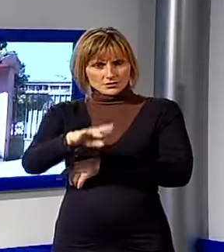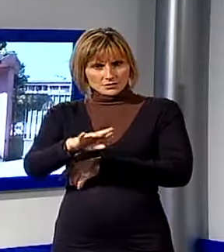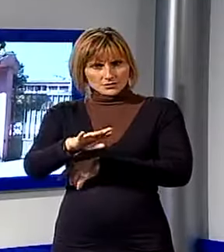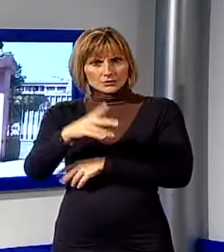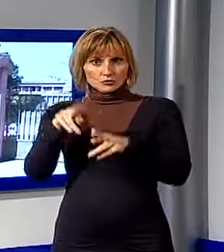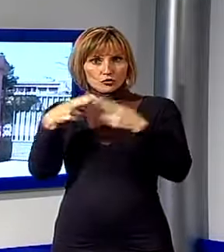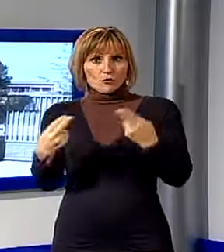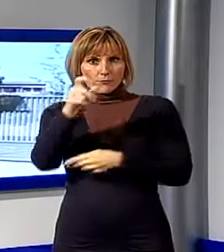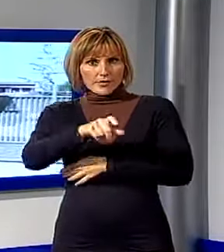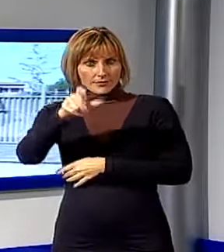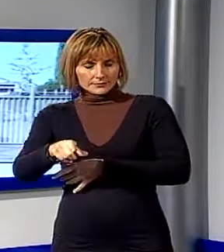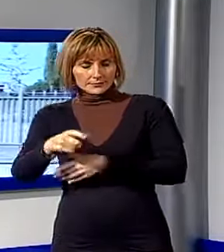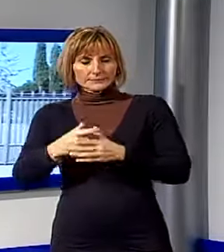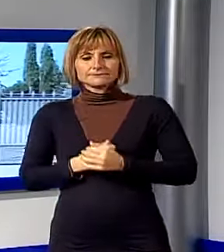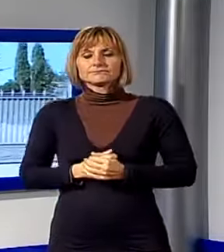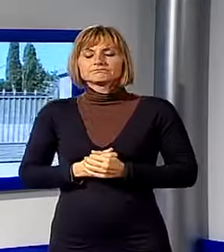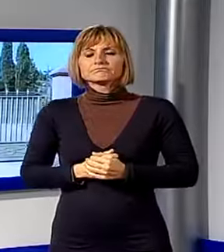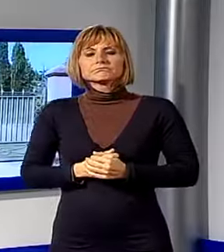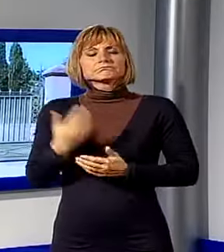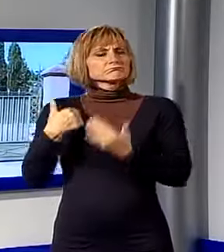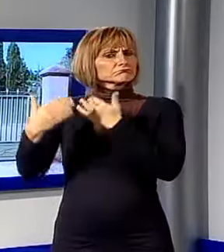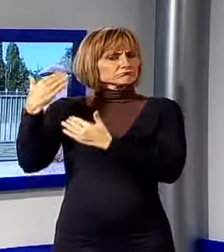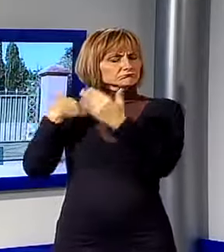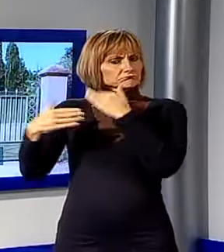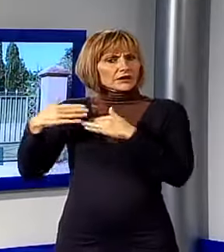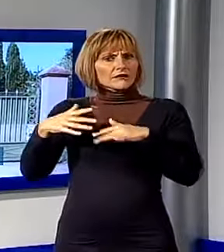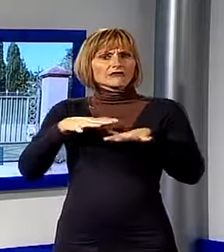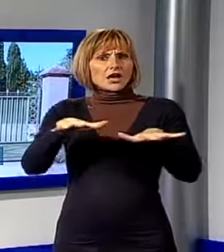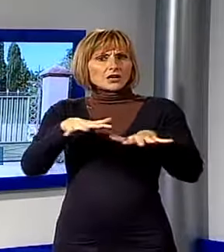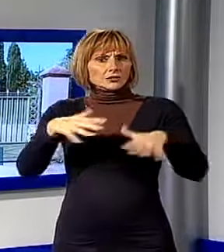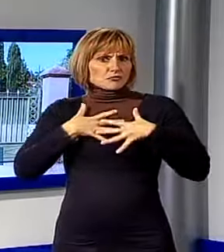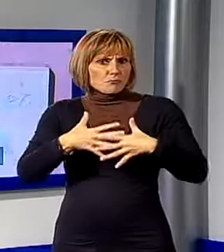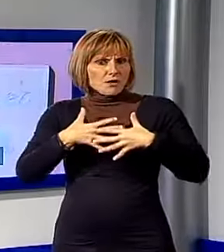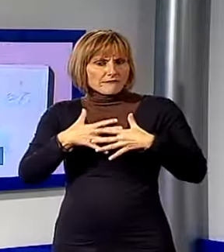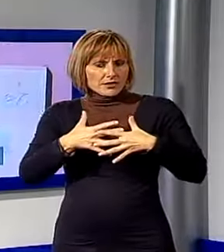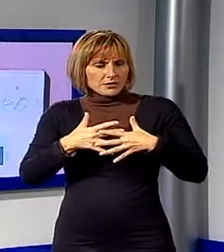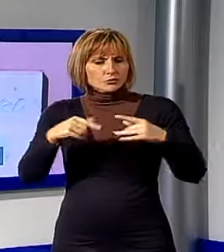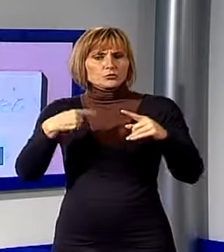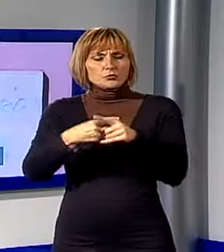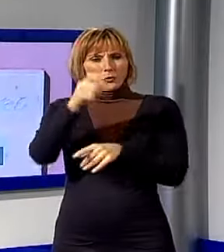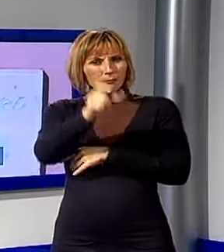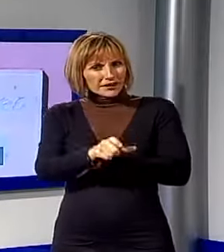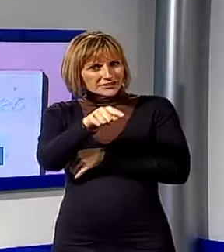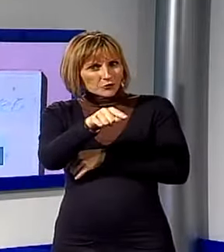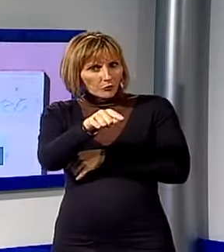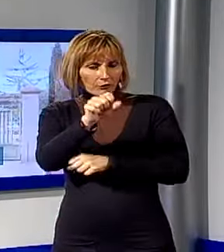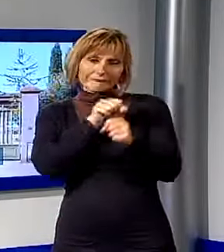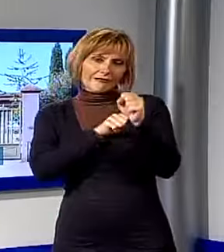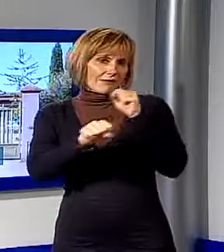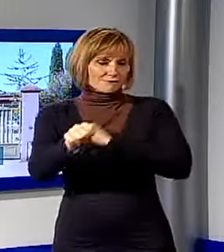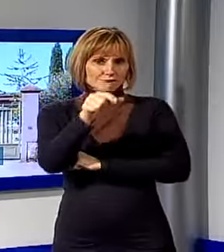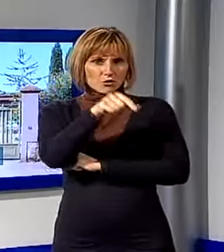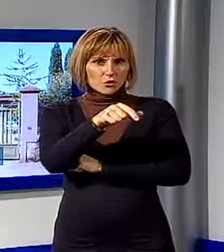Il fatto aveva scosso l'intera Versilia per la violenza e perché lo sfortunato protagonista era stato un personaggio molto